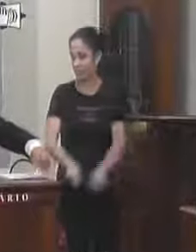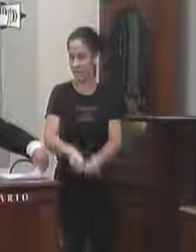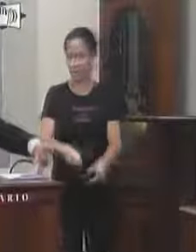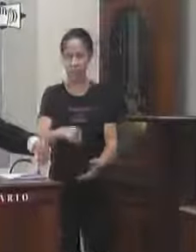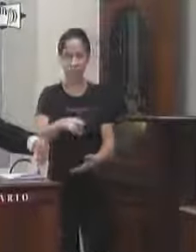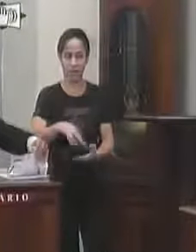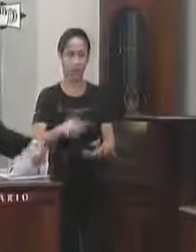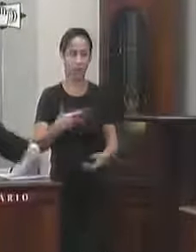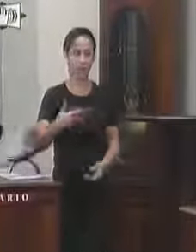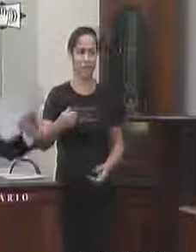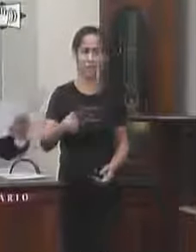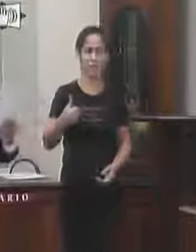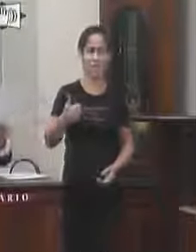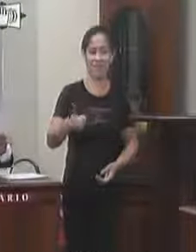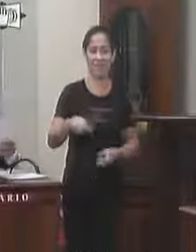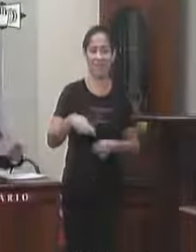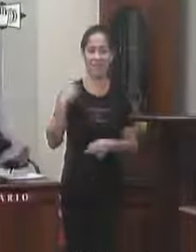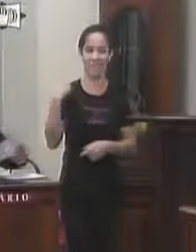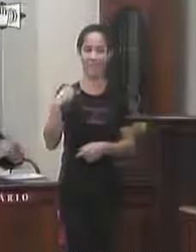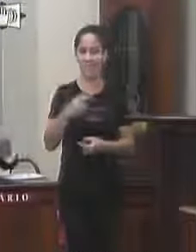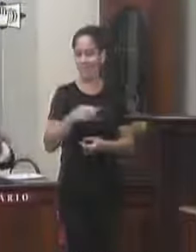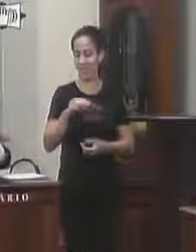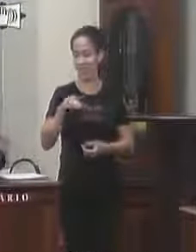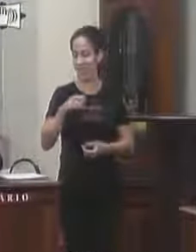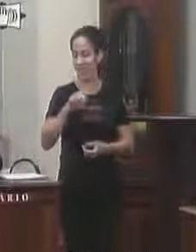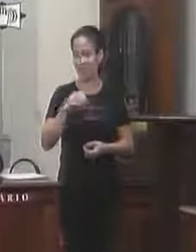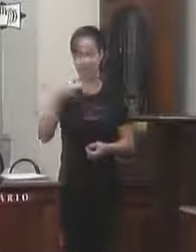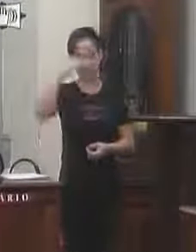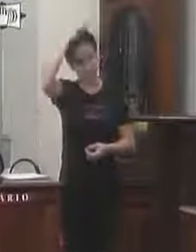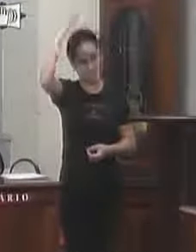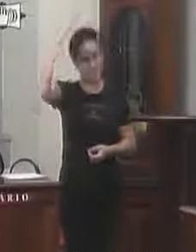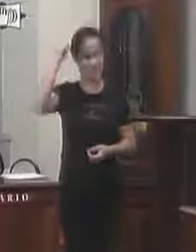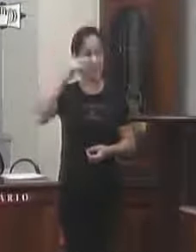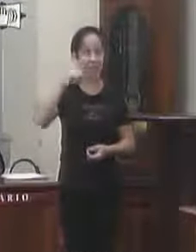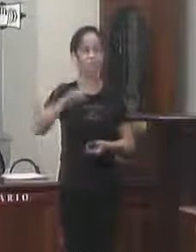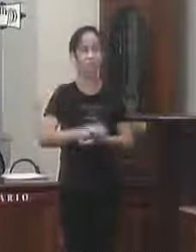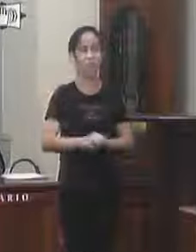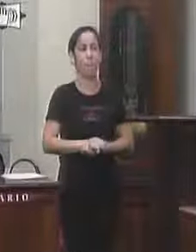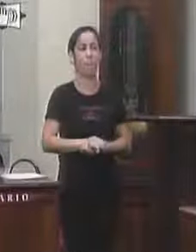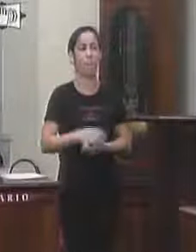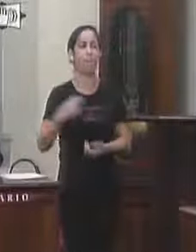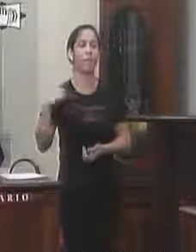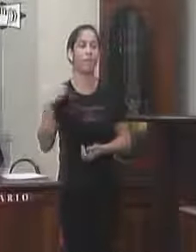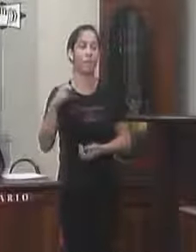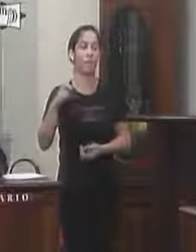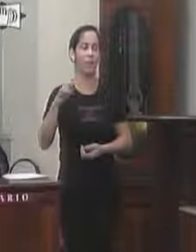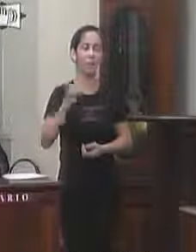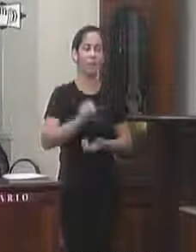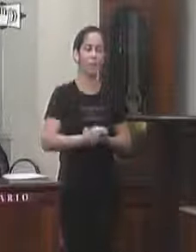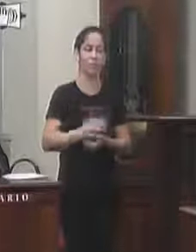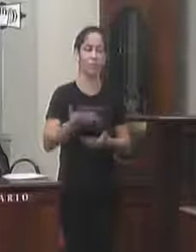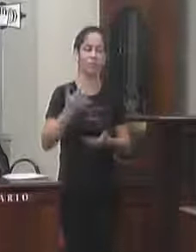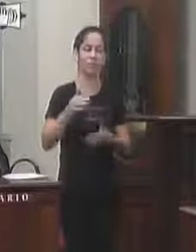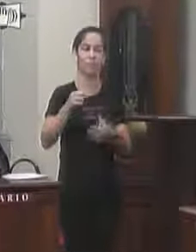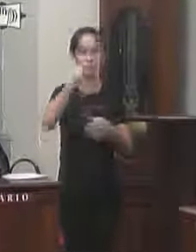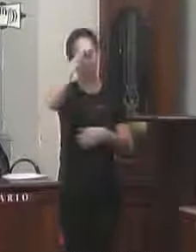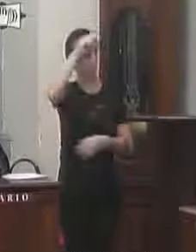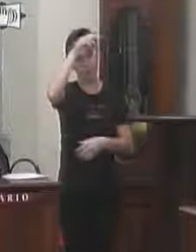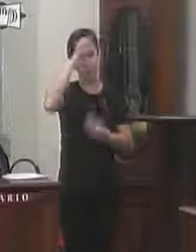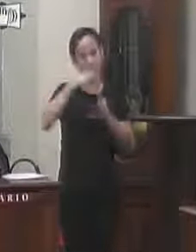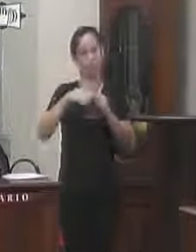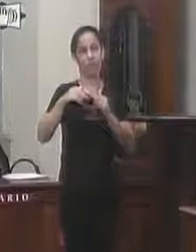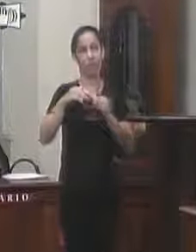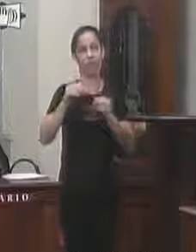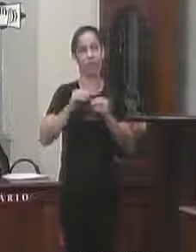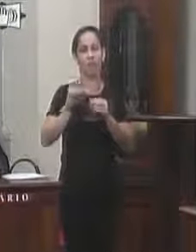requerimento 261 do vereador Marcelo de Santos Isabel vereador Marcelo requer ao prefeito solicitando que